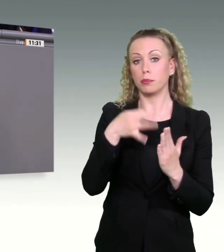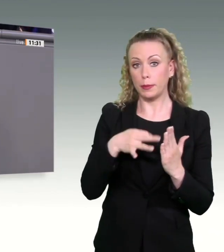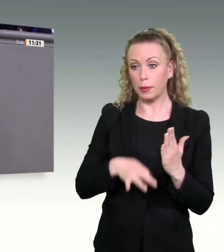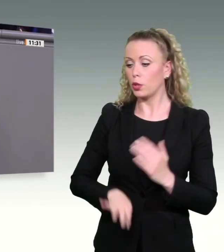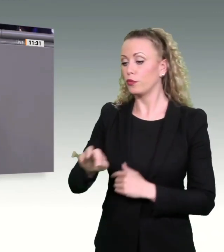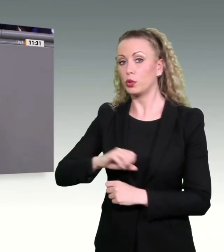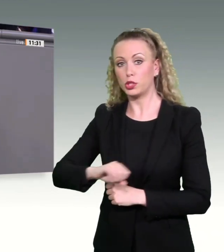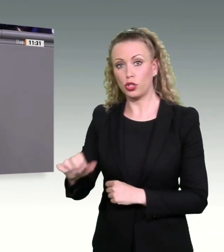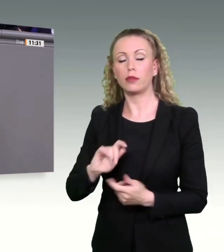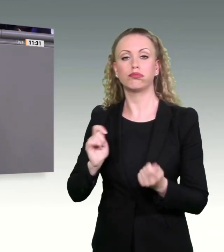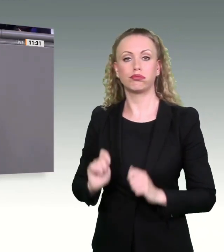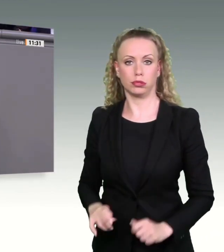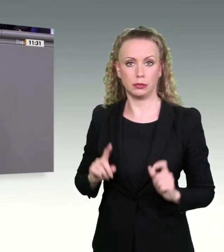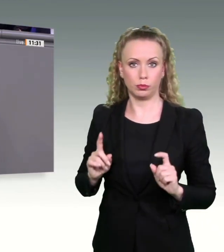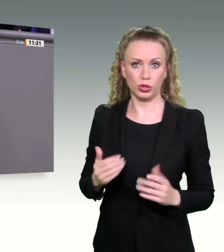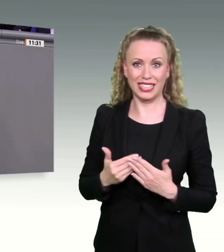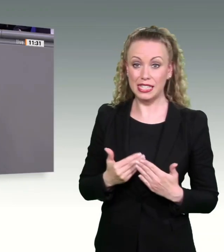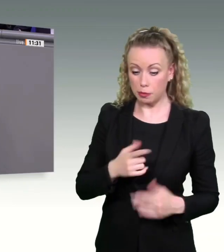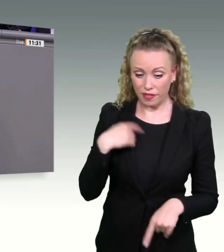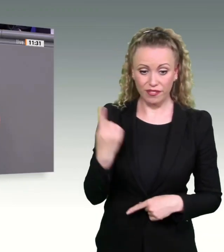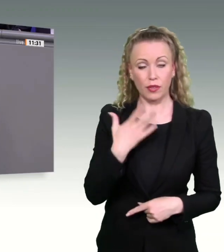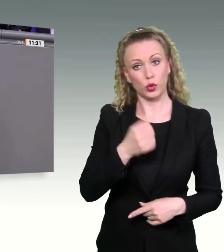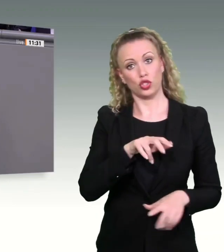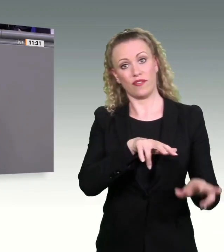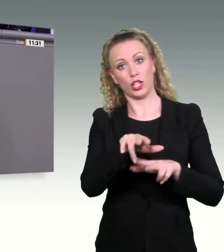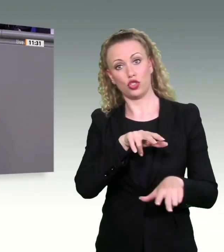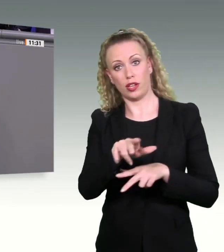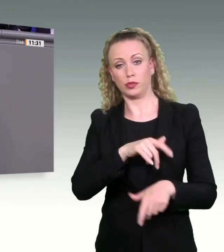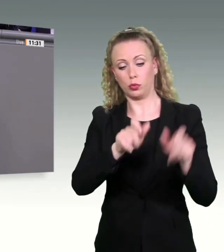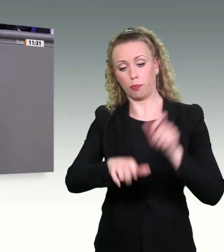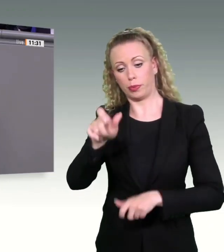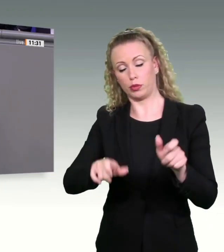von Gesellschaft und Wirtschaft zurückgewinnen, und zwar ohne.